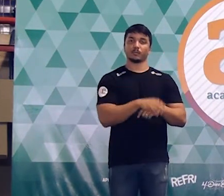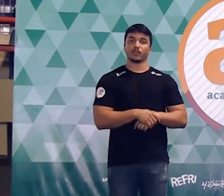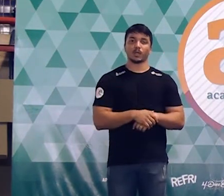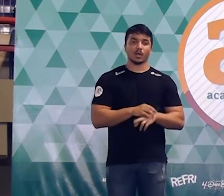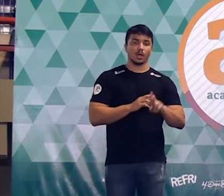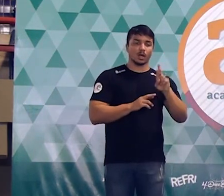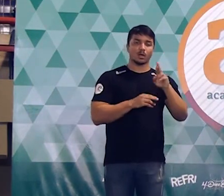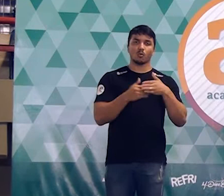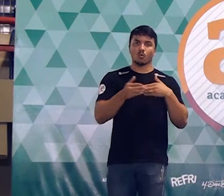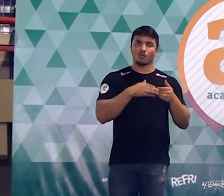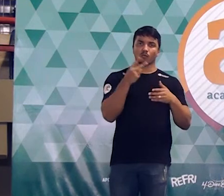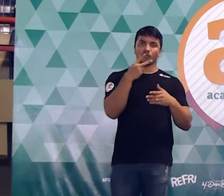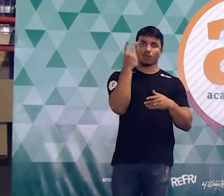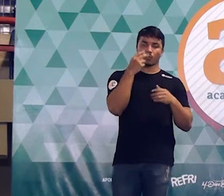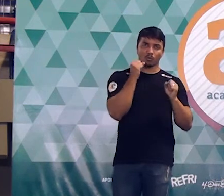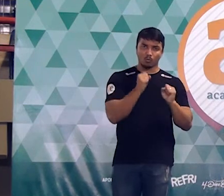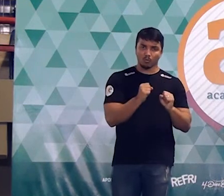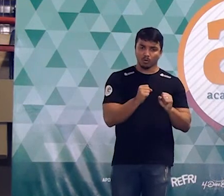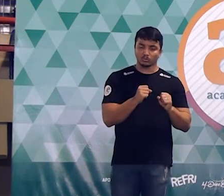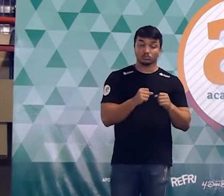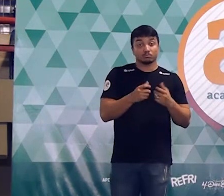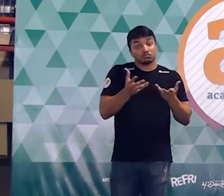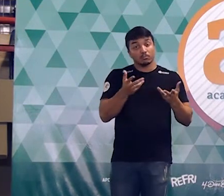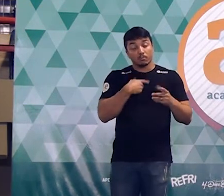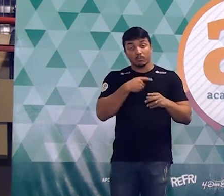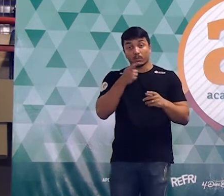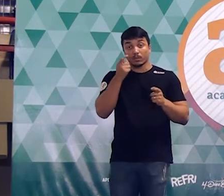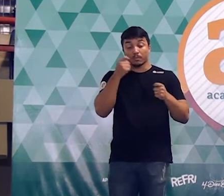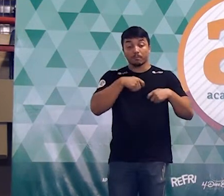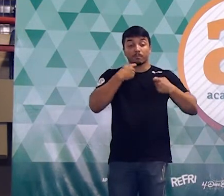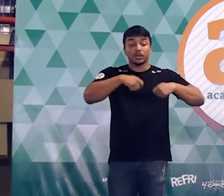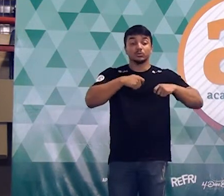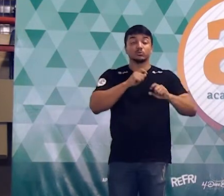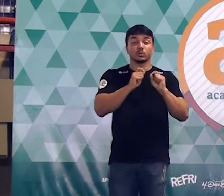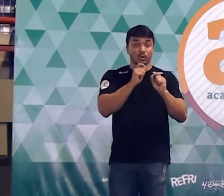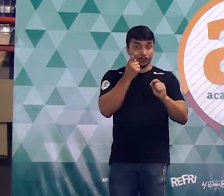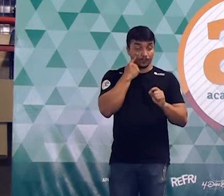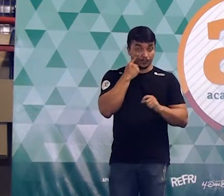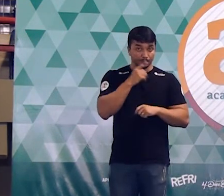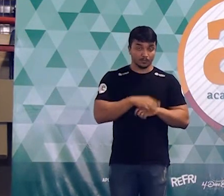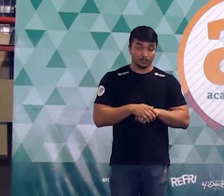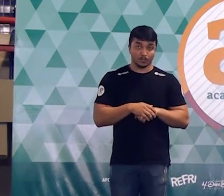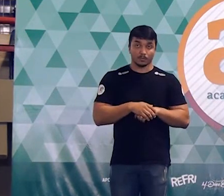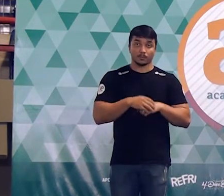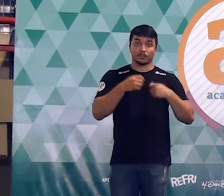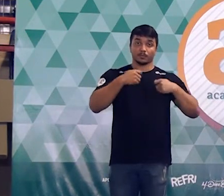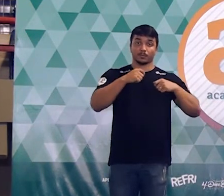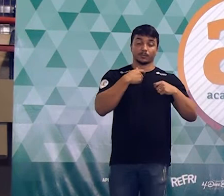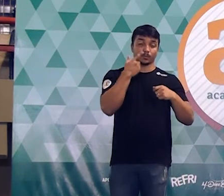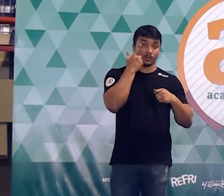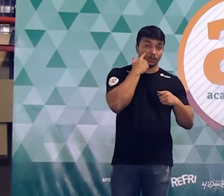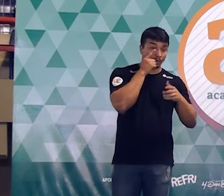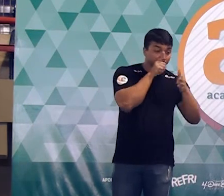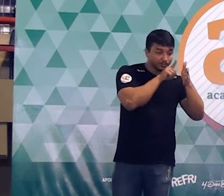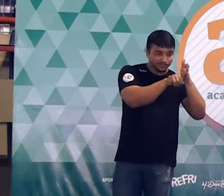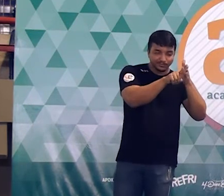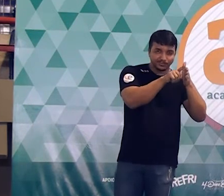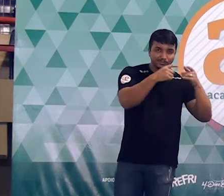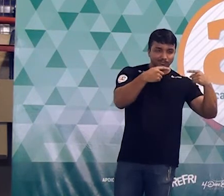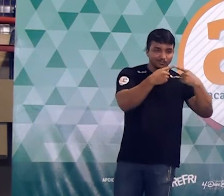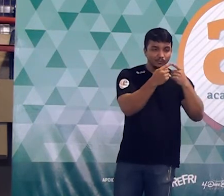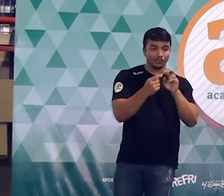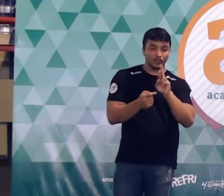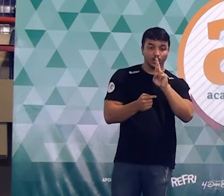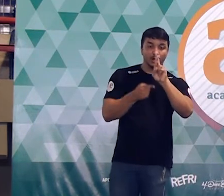então o r pode ser qualquer valor. Teoricamente, sim. Mas o que o enunciado da questão disse? O enunciado da questão disse que esse r